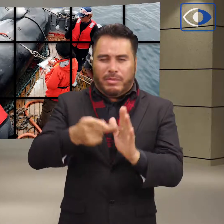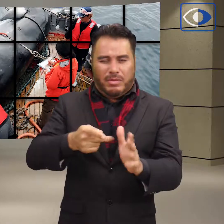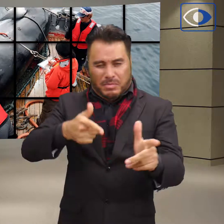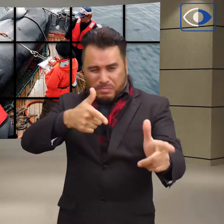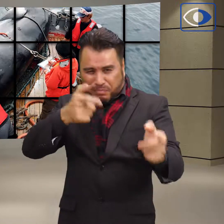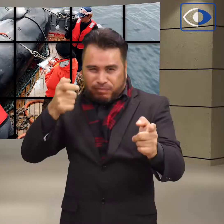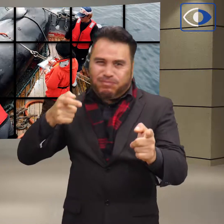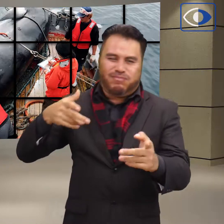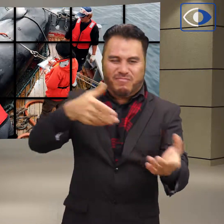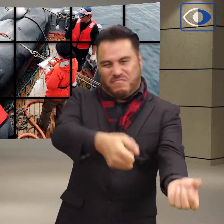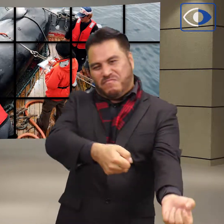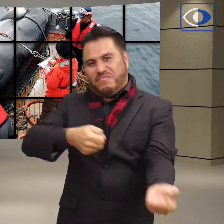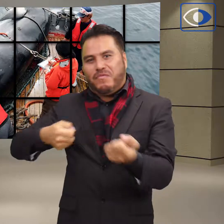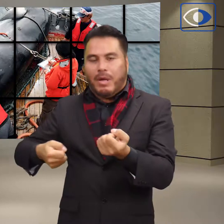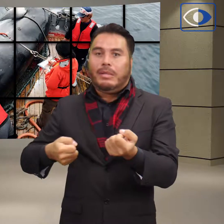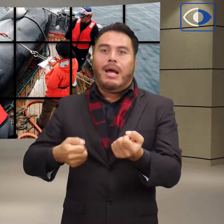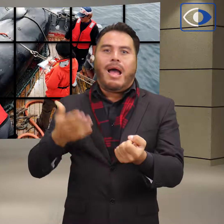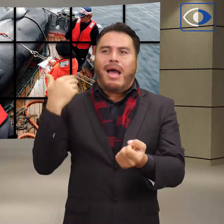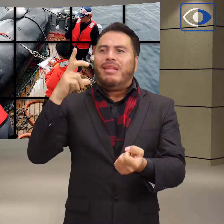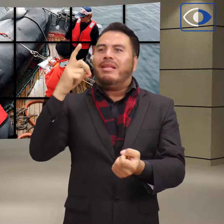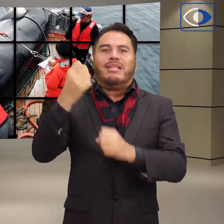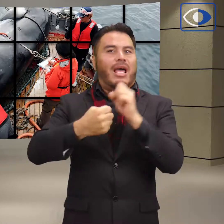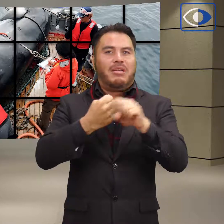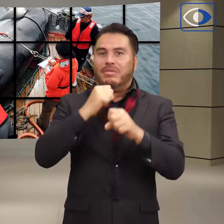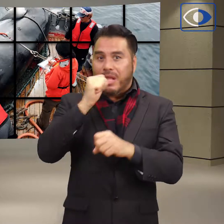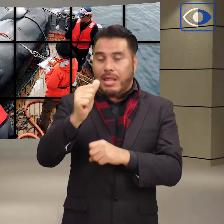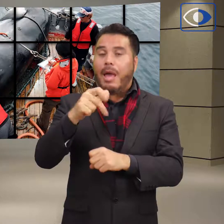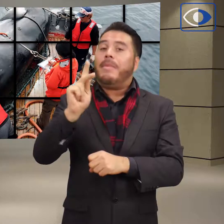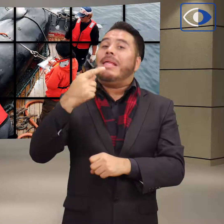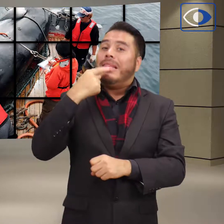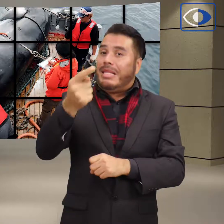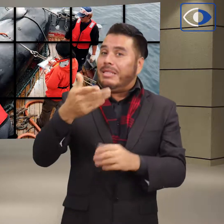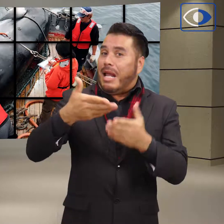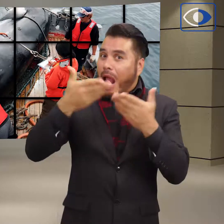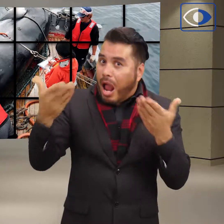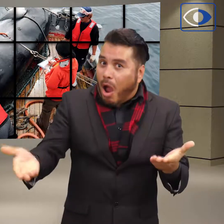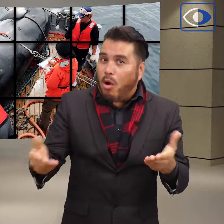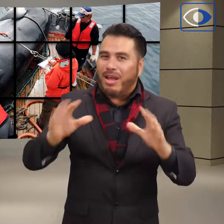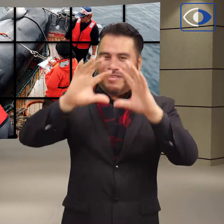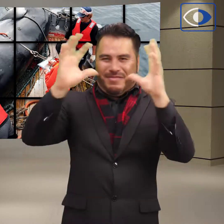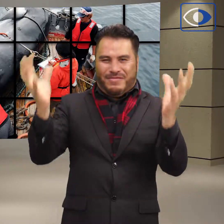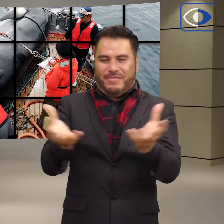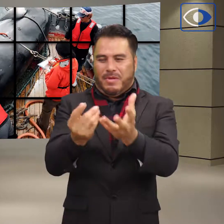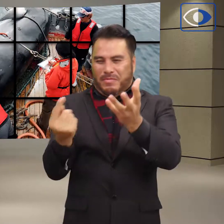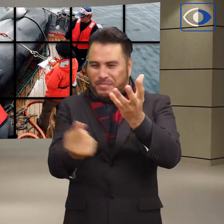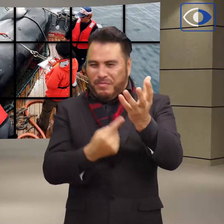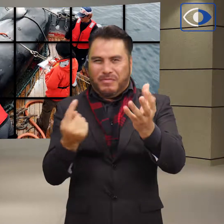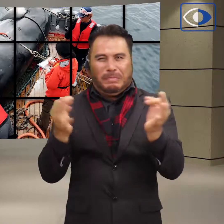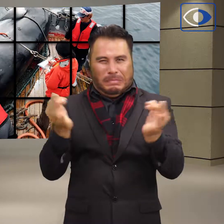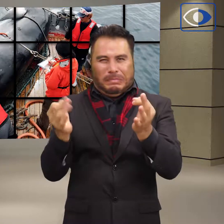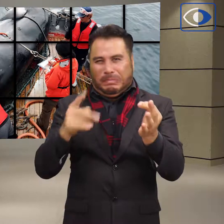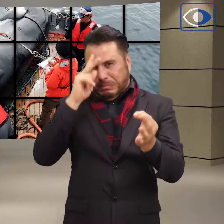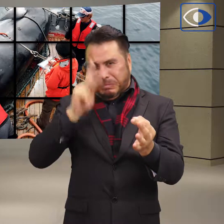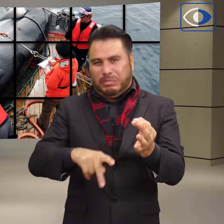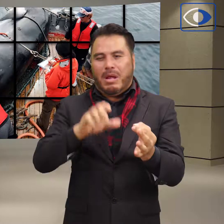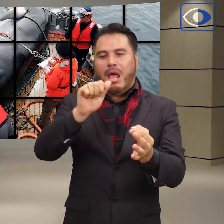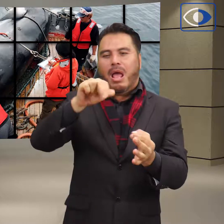vez en 30 años, pero afirmó que ya no lo hará en la Antártida. Luego de que la CBI impuso una